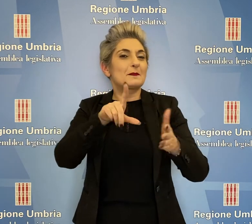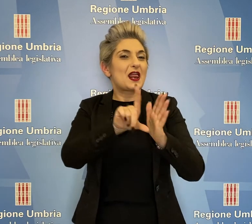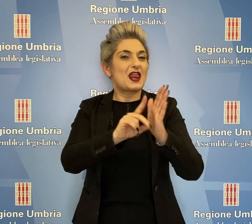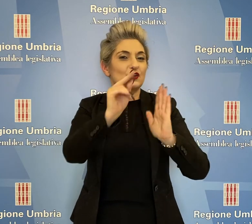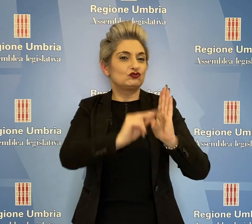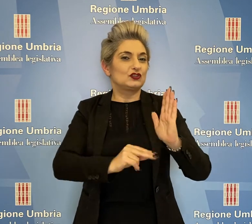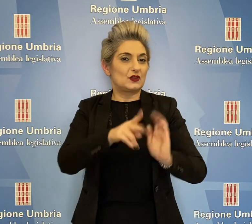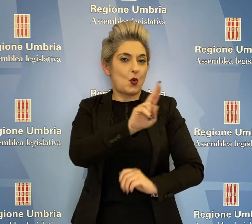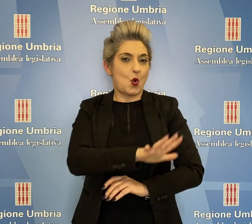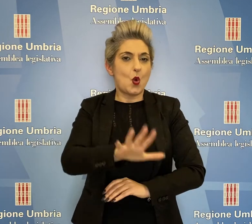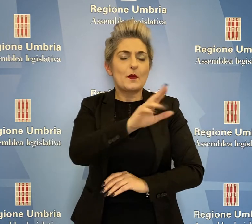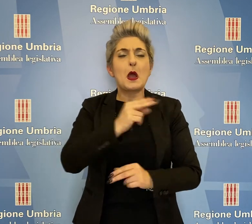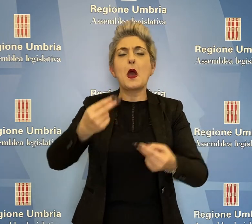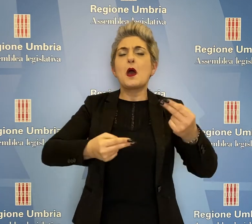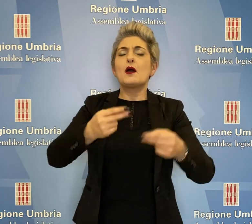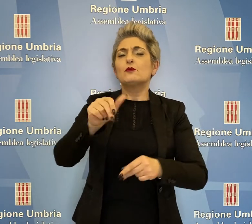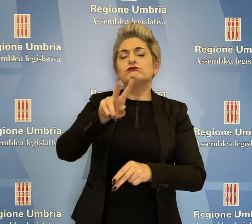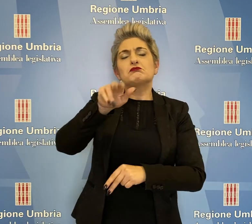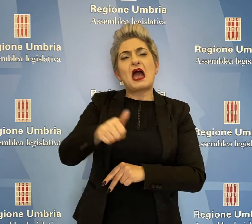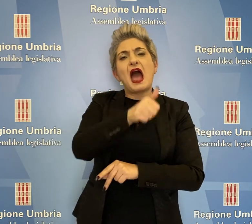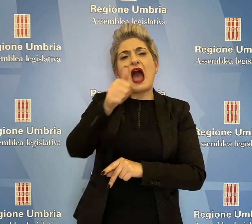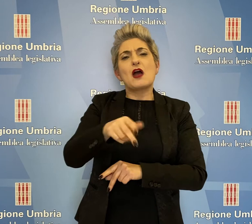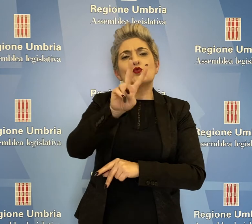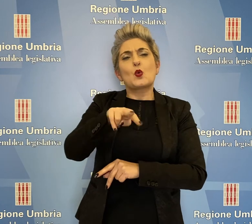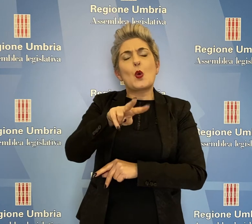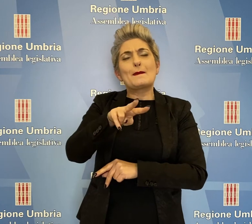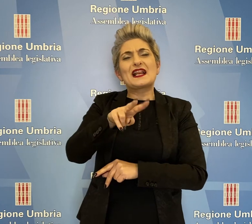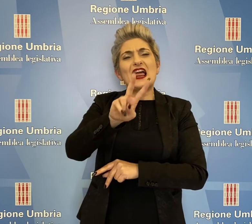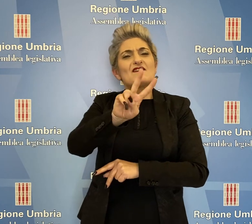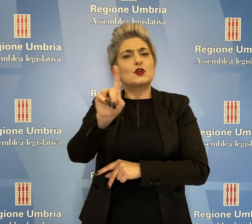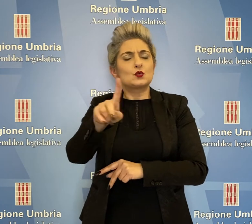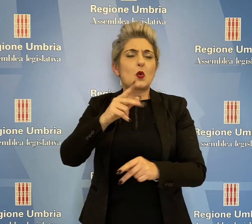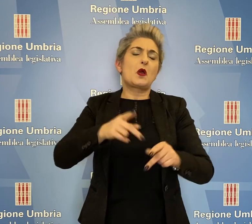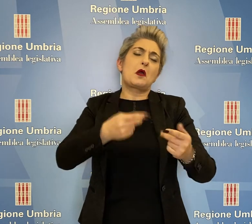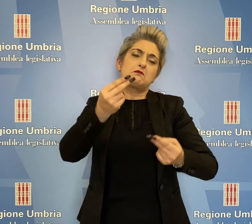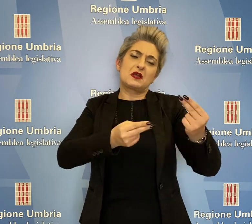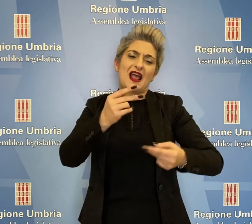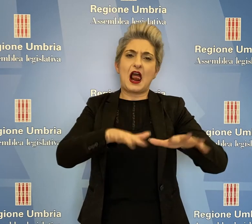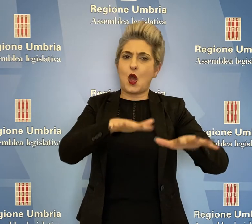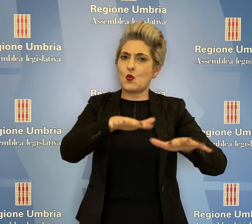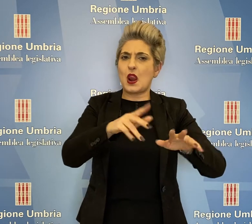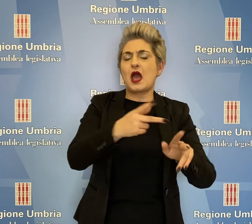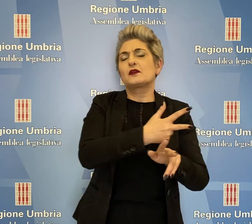legislativa dell'Umbria, bilancio in equilibrio per il 2021 e per l'intero triennio.